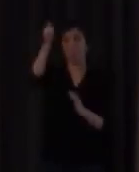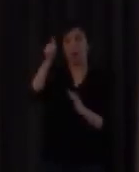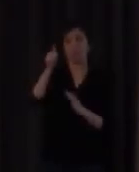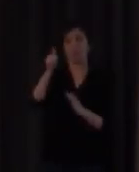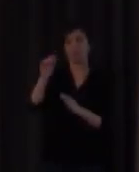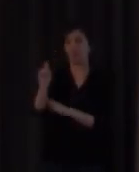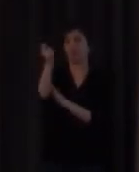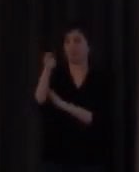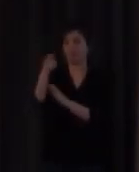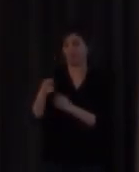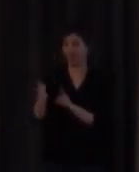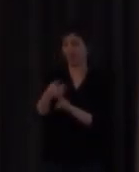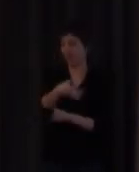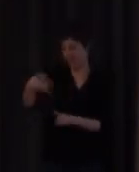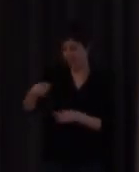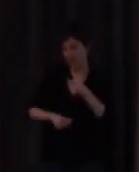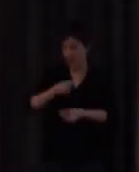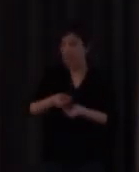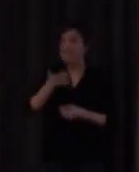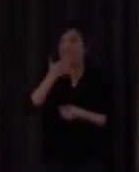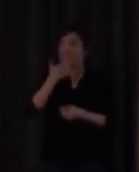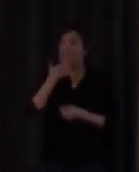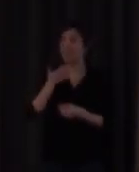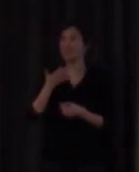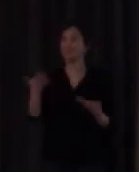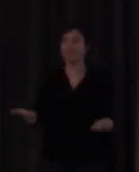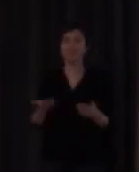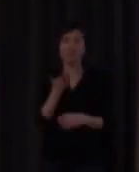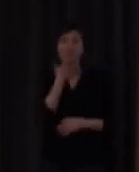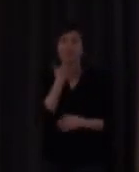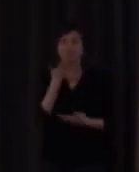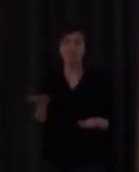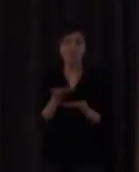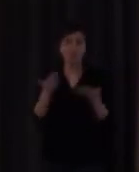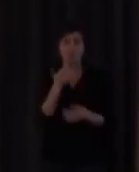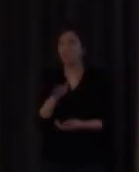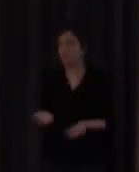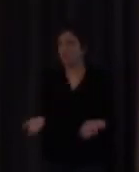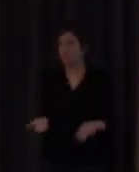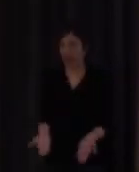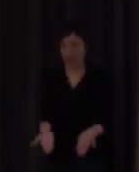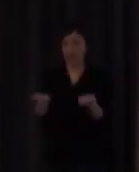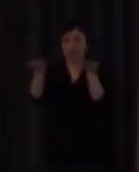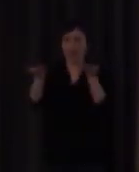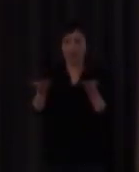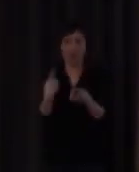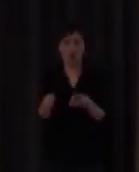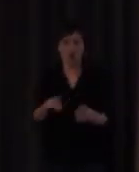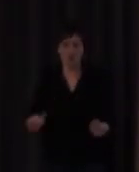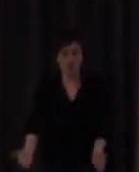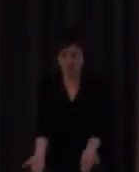aumenta cuando en signos como no sé levantar algo hacia arriba